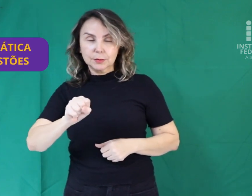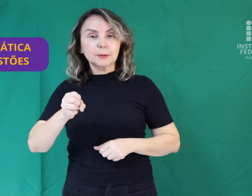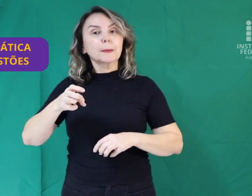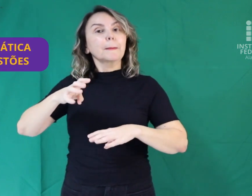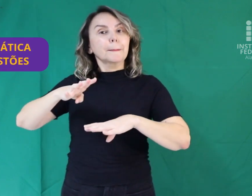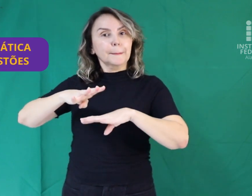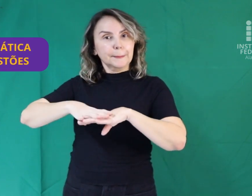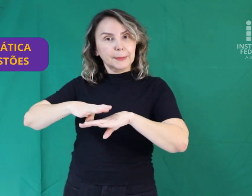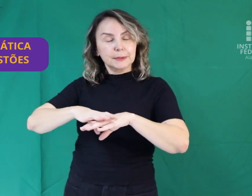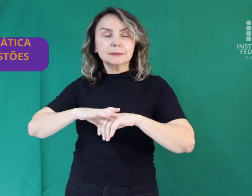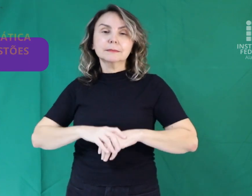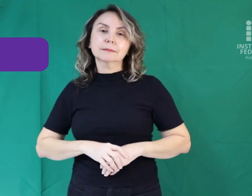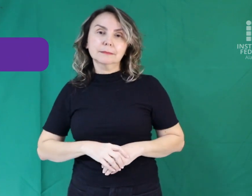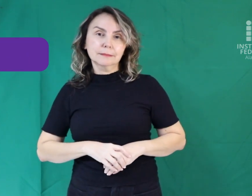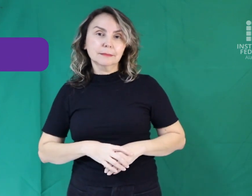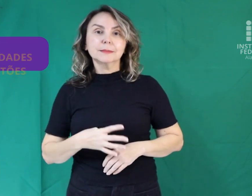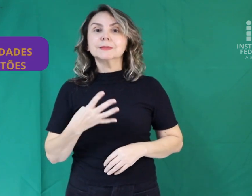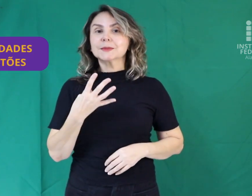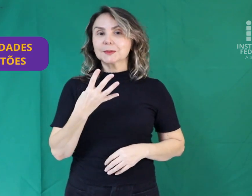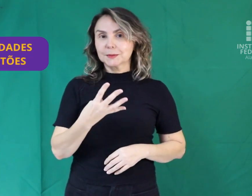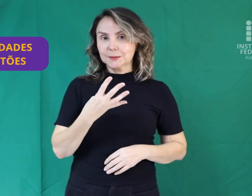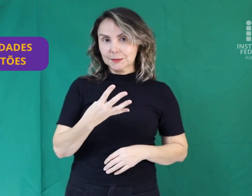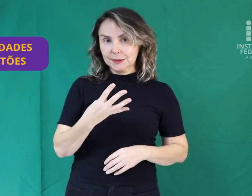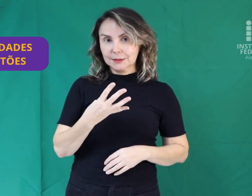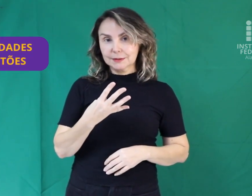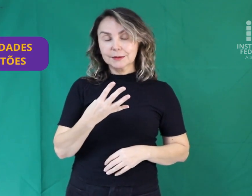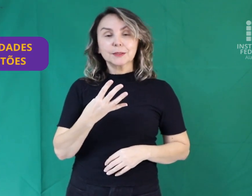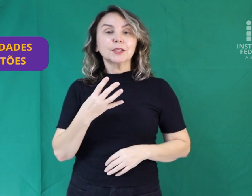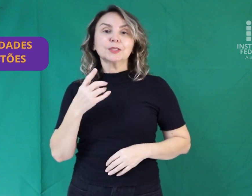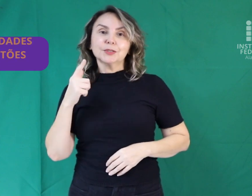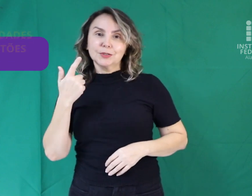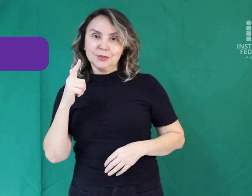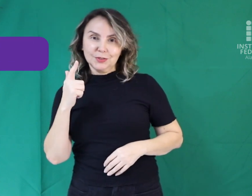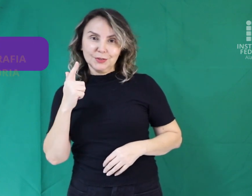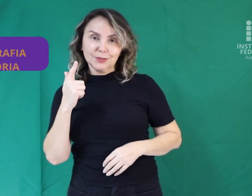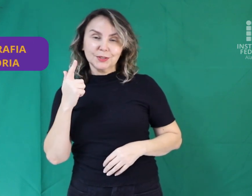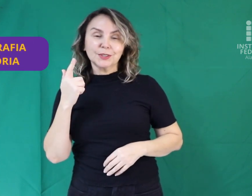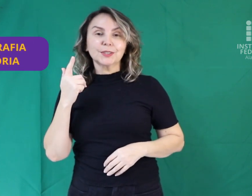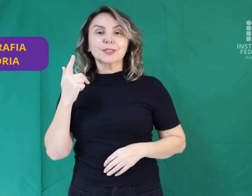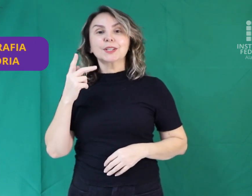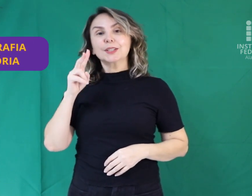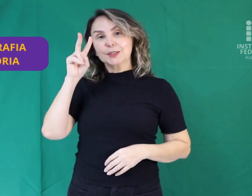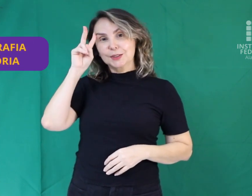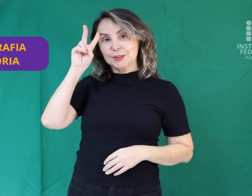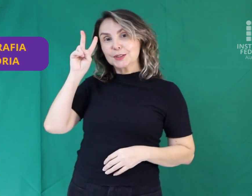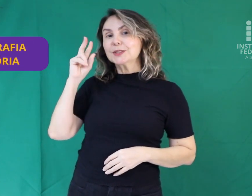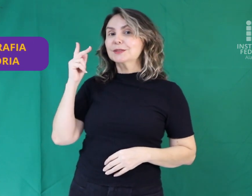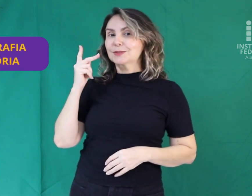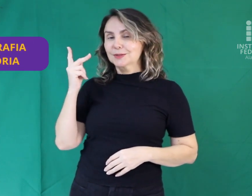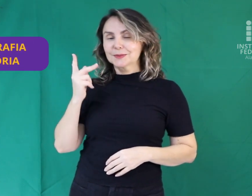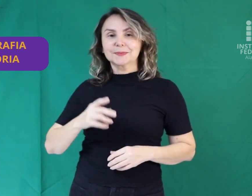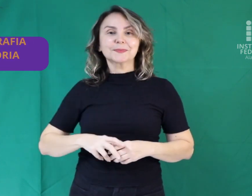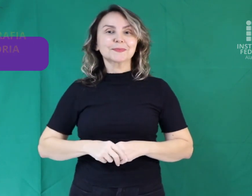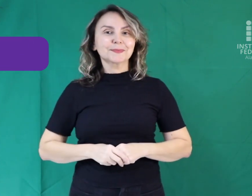matemática e 4 de atualidades, geografia ou história.